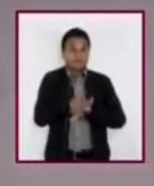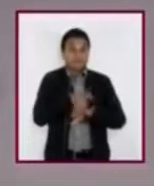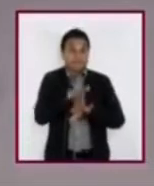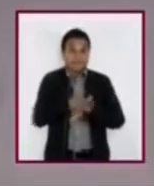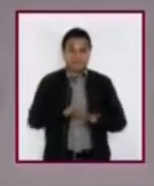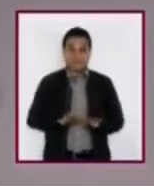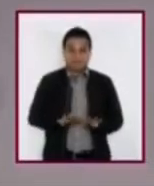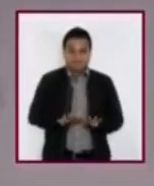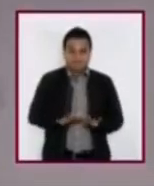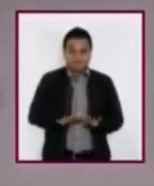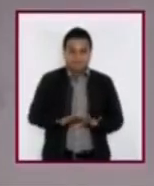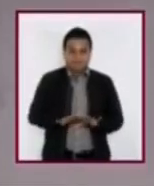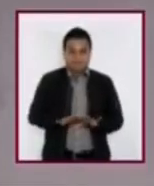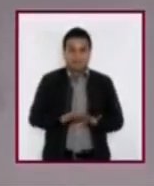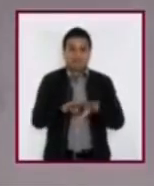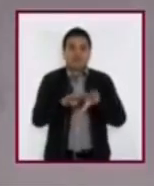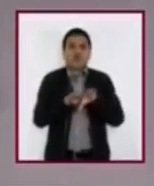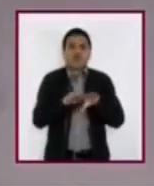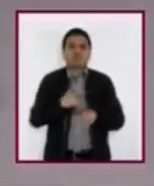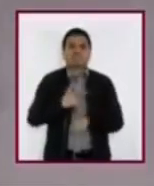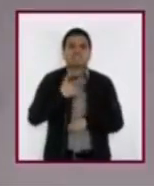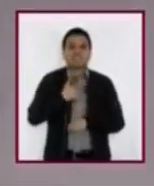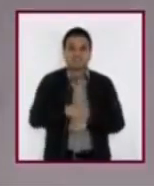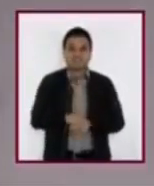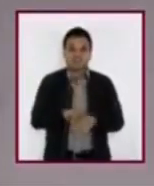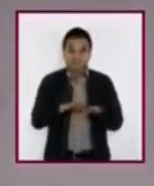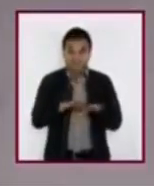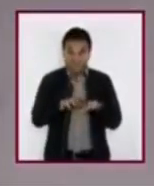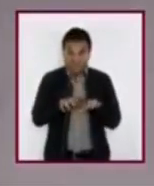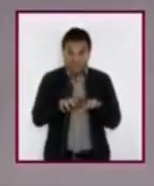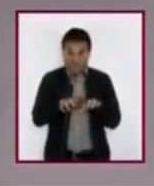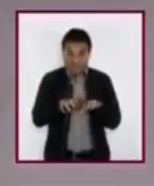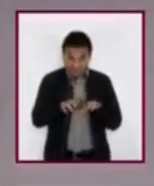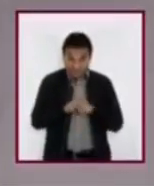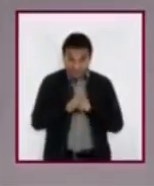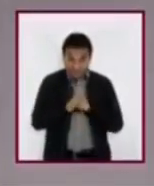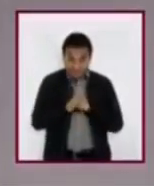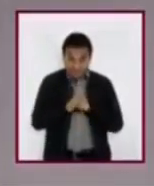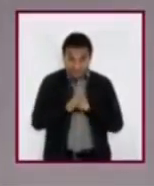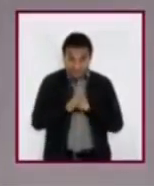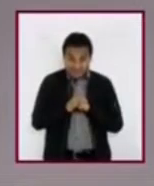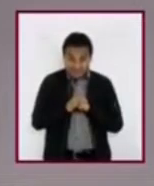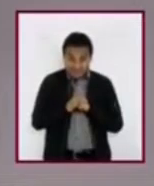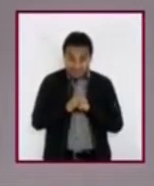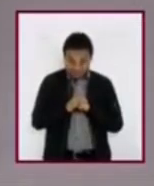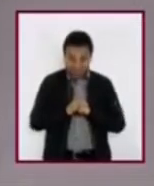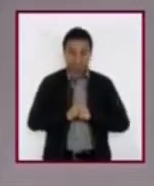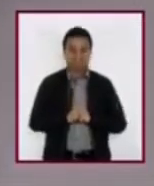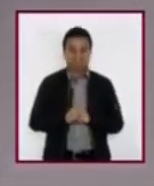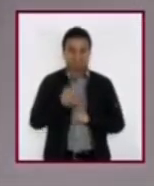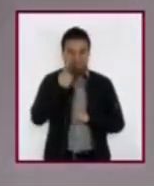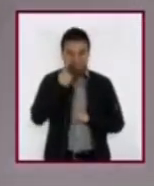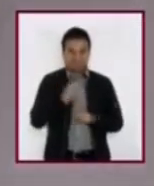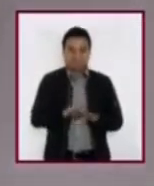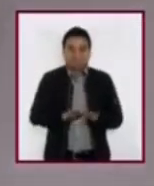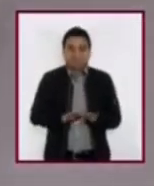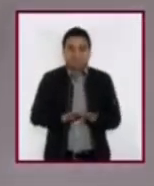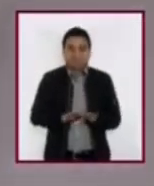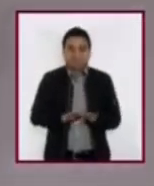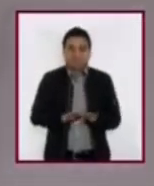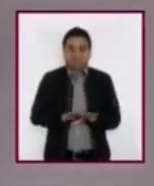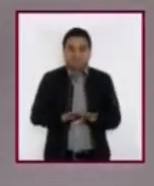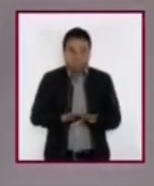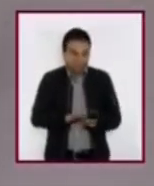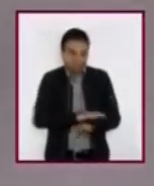¿Cómo se sienten? ¿Están tensos? Ahora, vamos a nuestras pantorrillas. ¿Cómo las